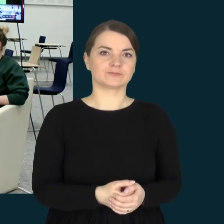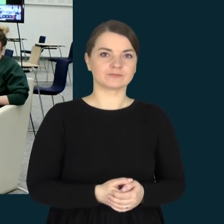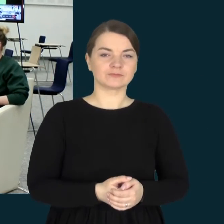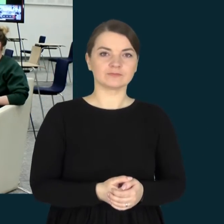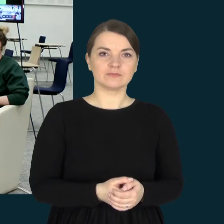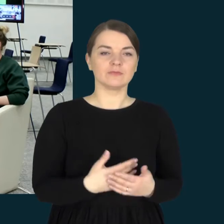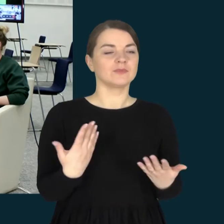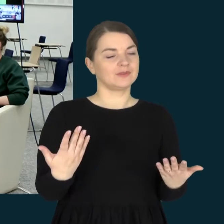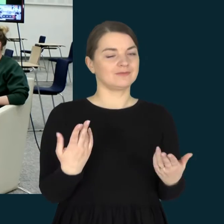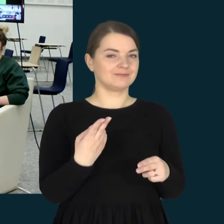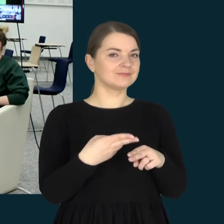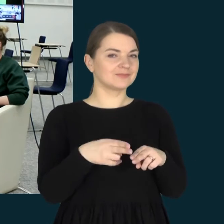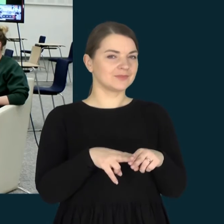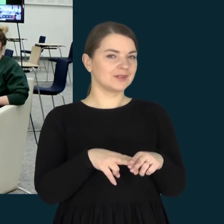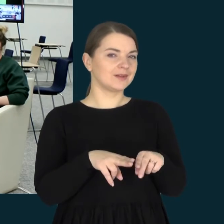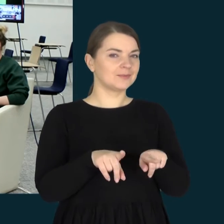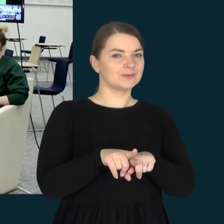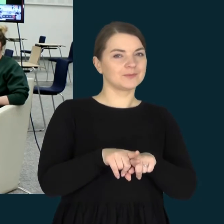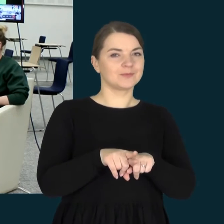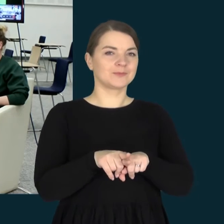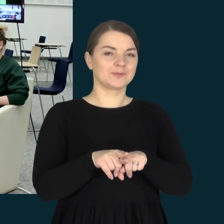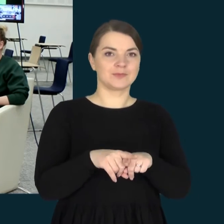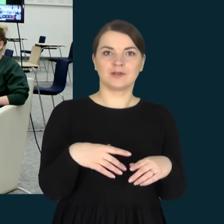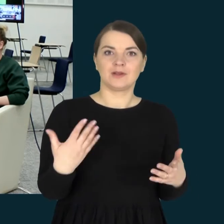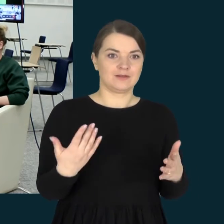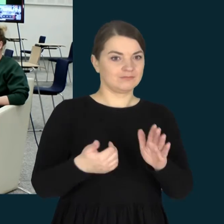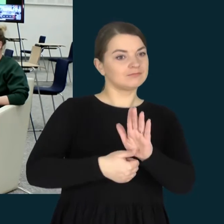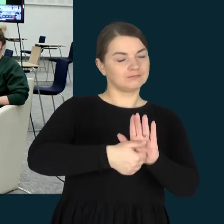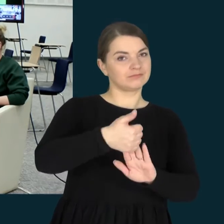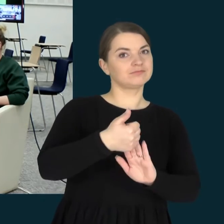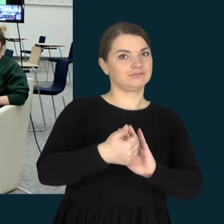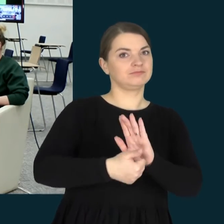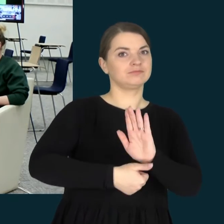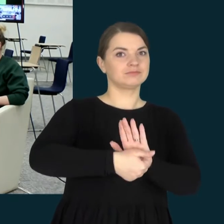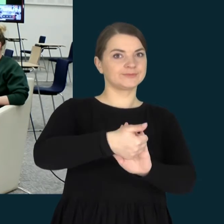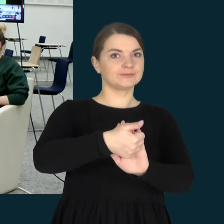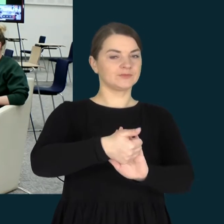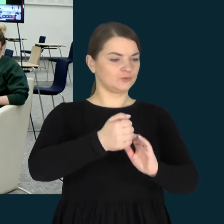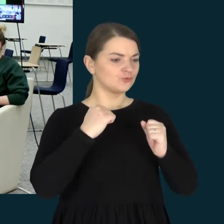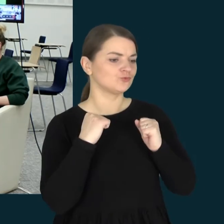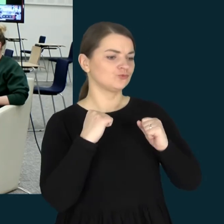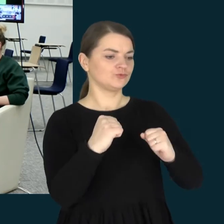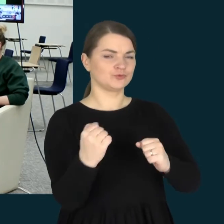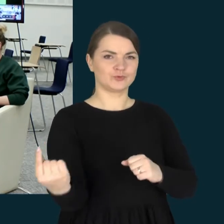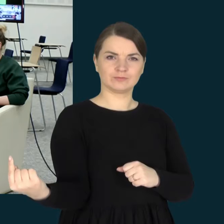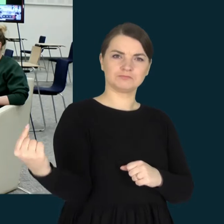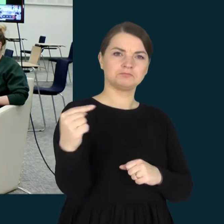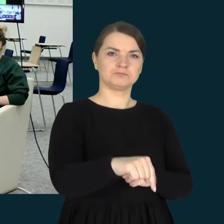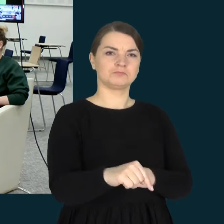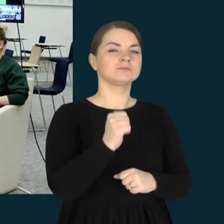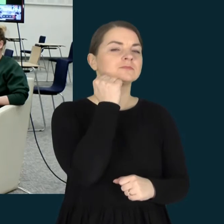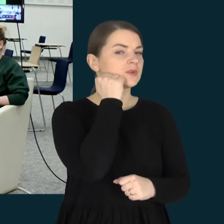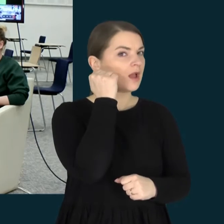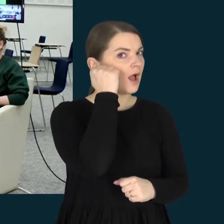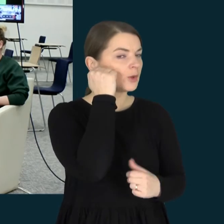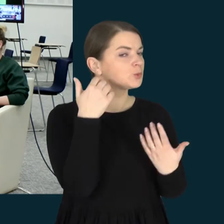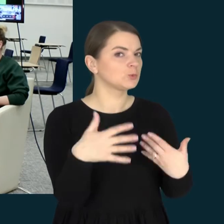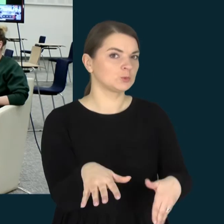vien tai yra verta ne tik besąlygiškos pavarbos, bet ir besąlygiškos padėkos.